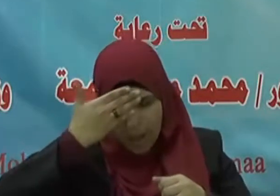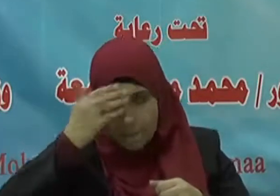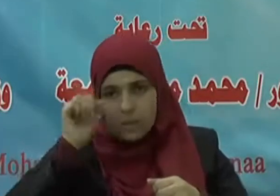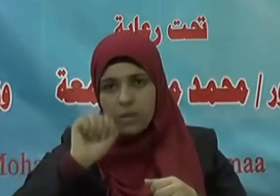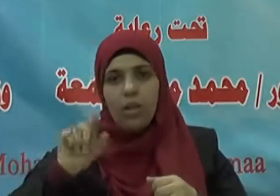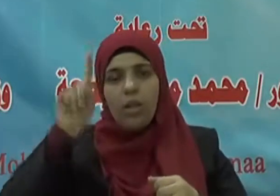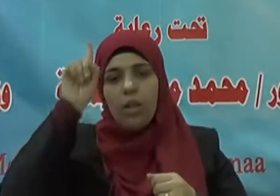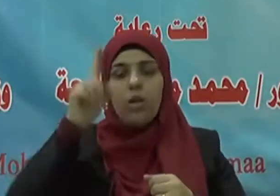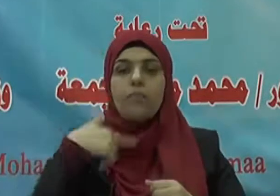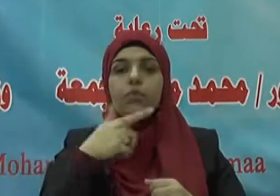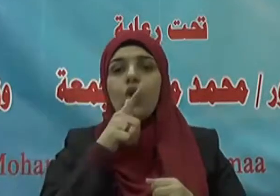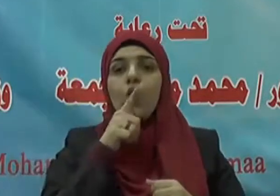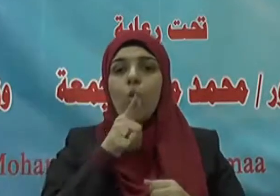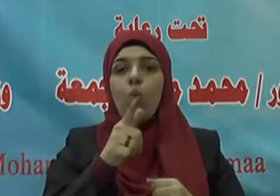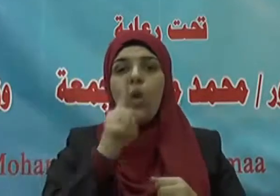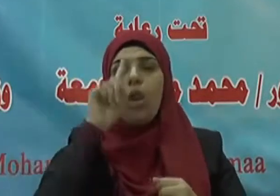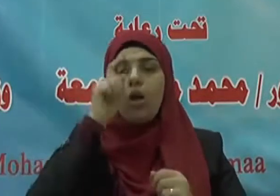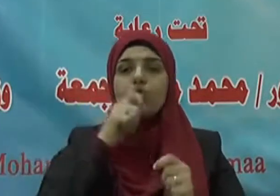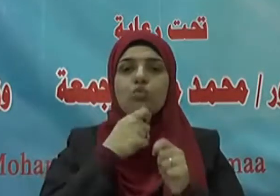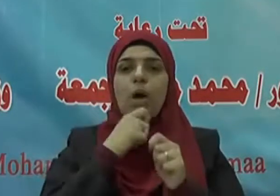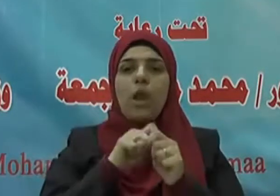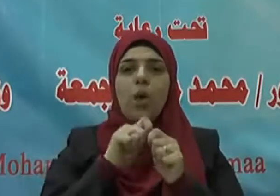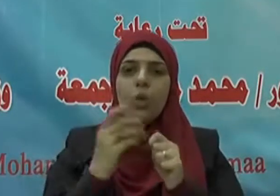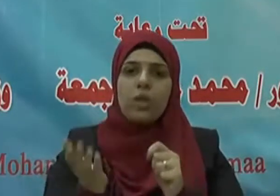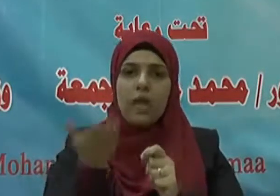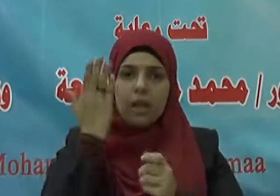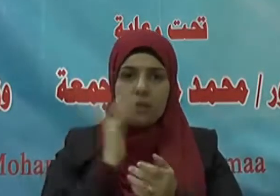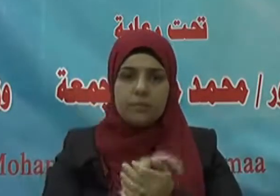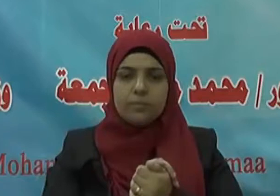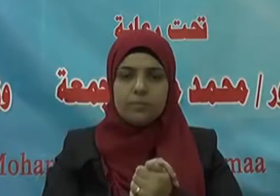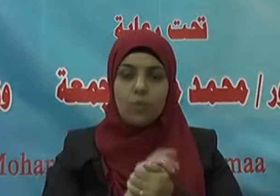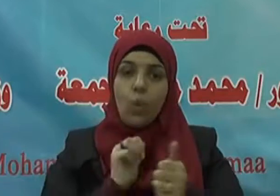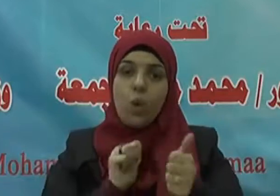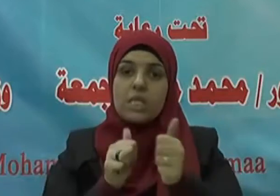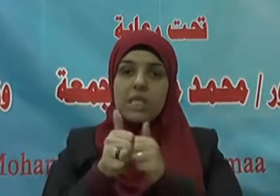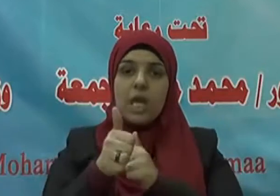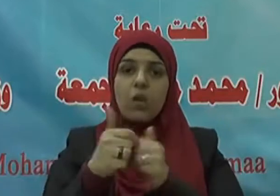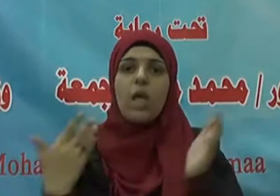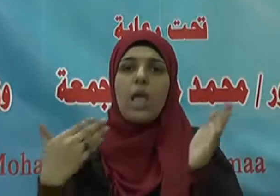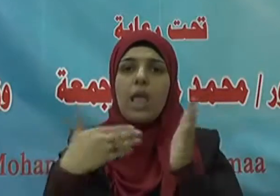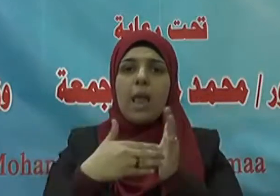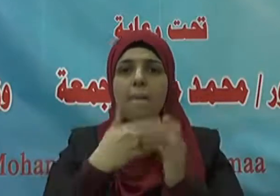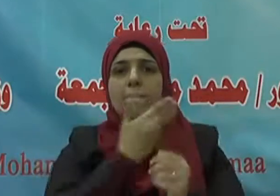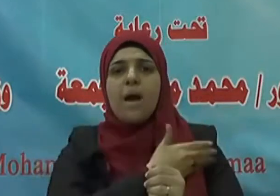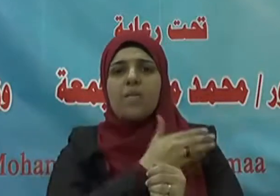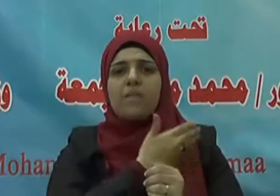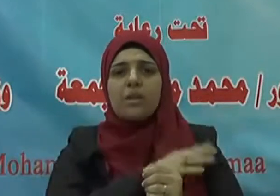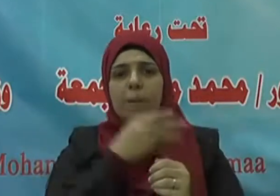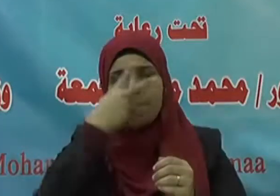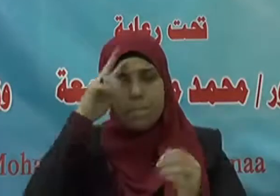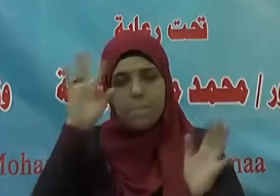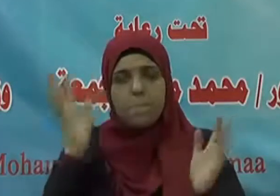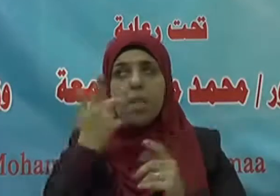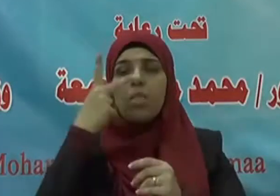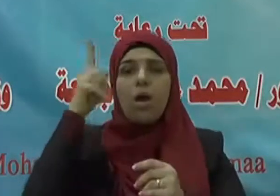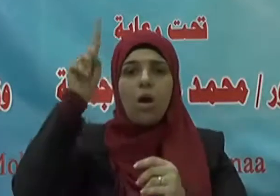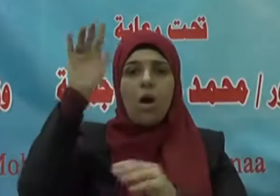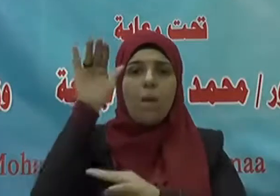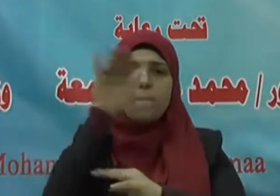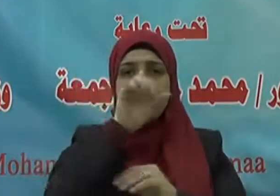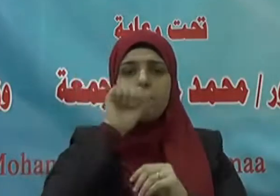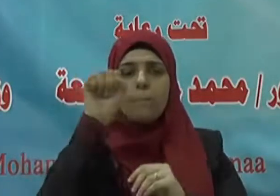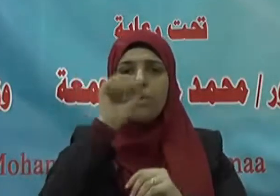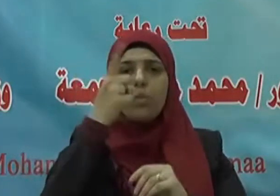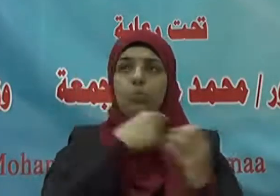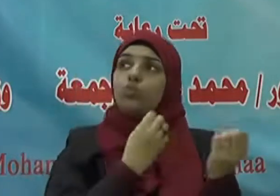العبادة حيث يقول تعالى وسارعوا إلى مغفرة من ربكم